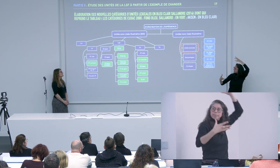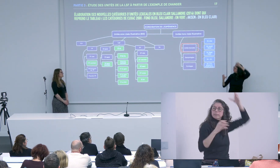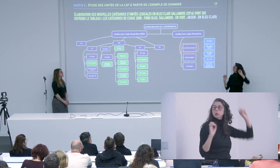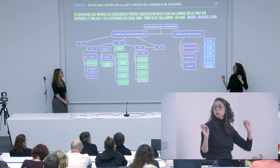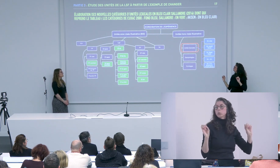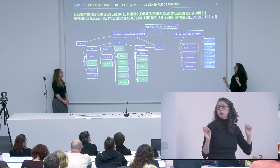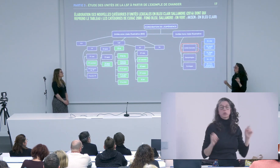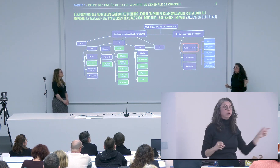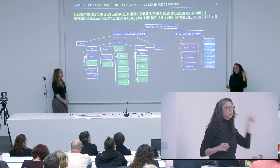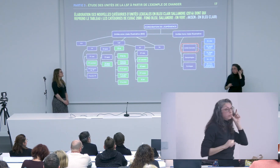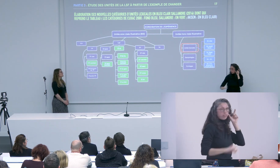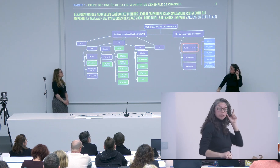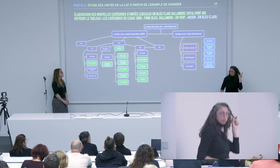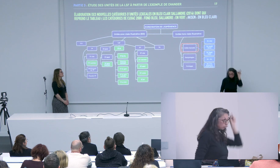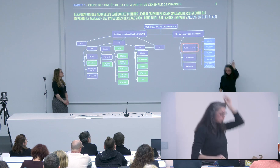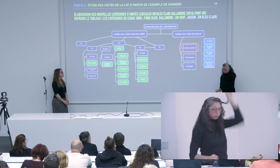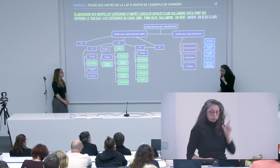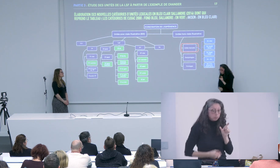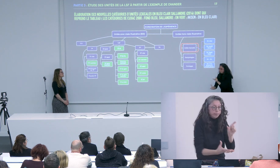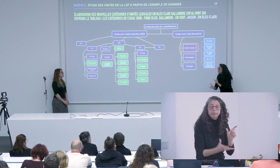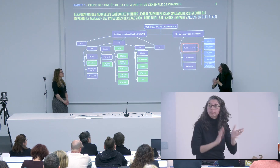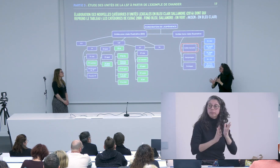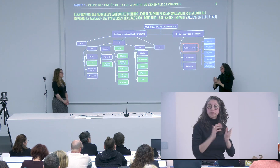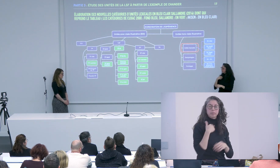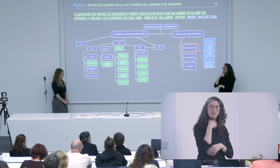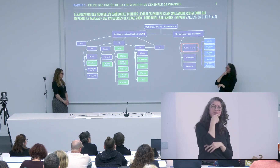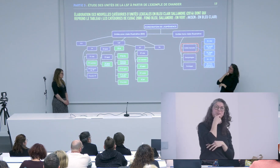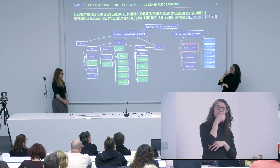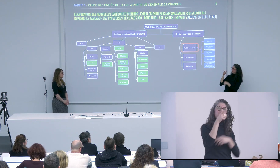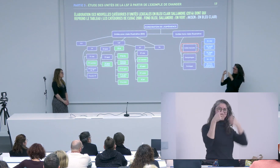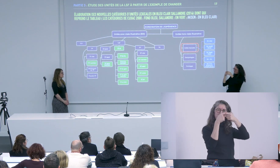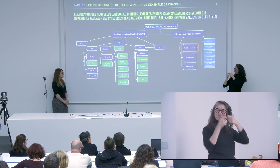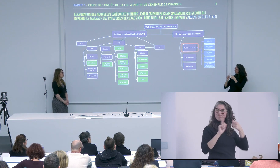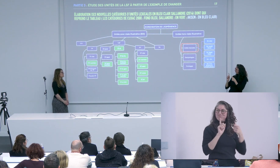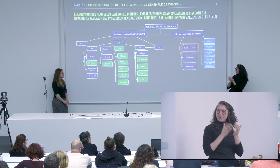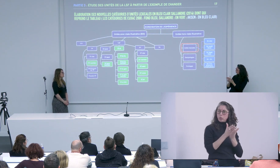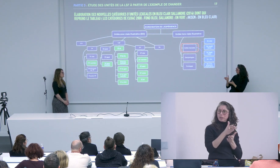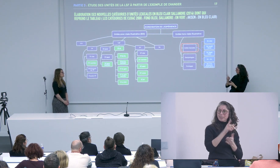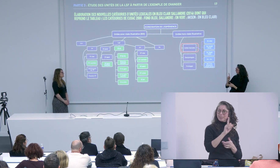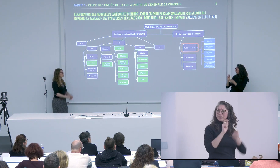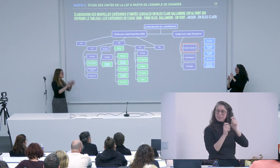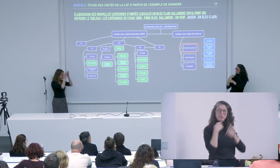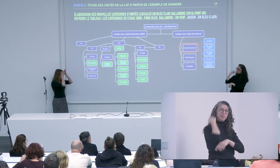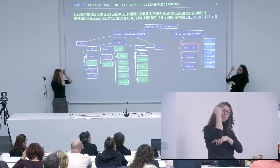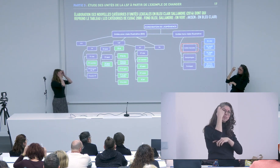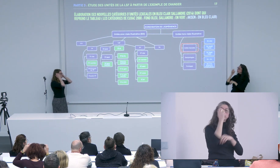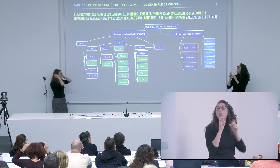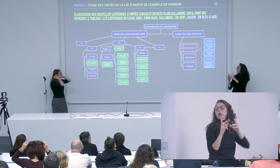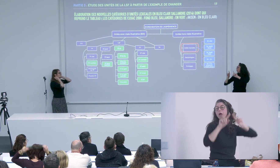faire coller les catégories du discours en français aux catégories du discours en langue des signes alors bien sûr on est dans une certaine rapidité d'exécution dans ces cas là